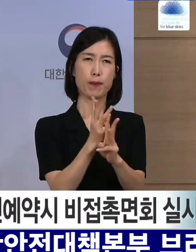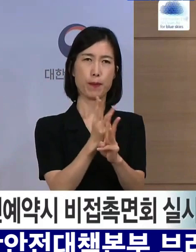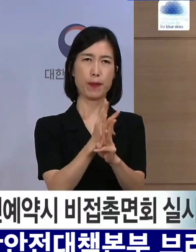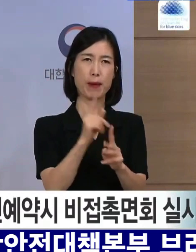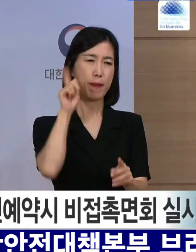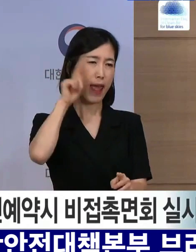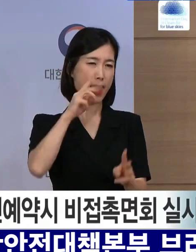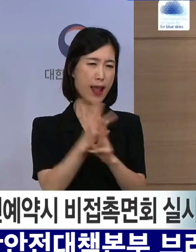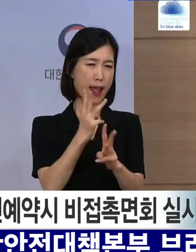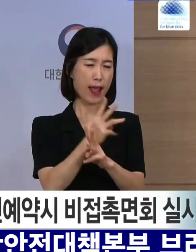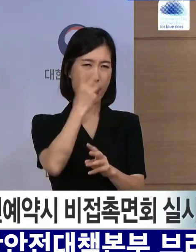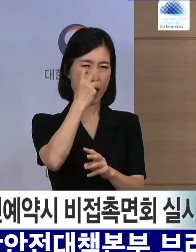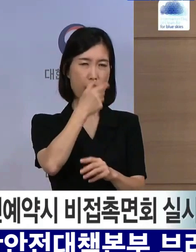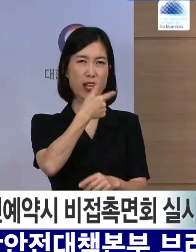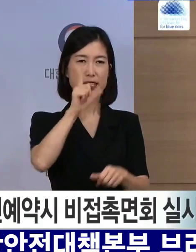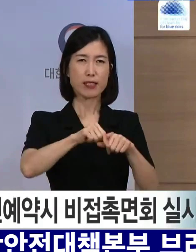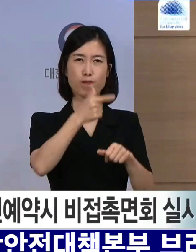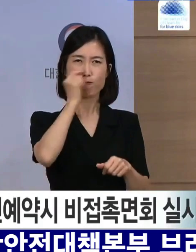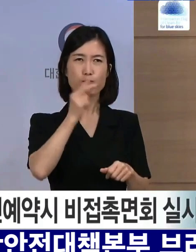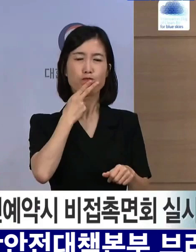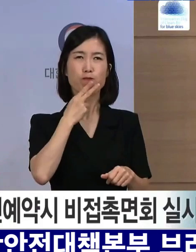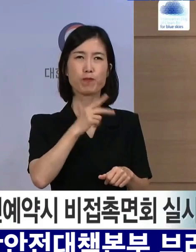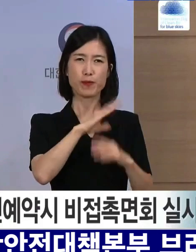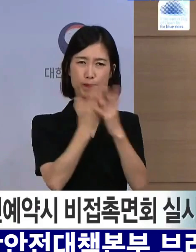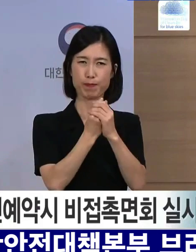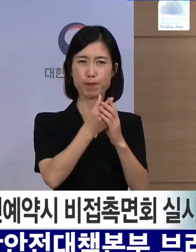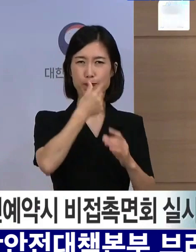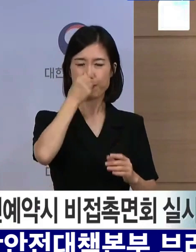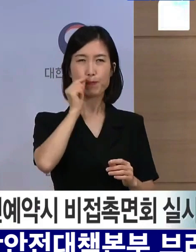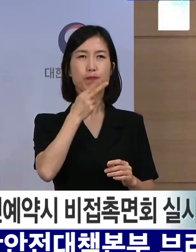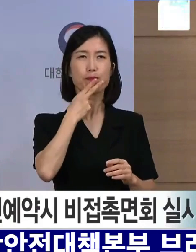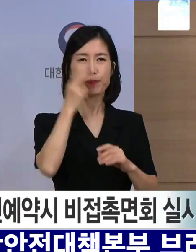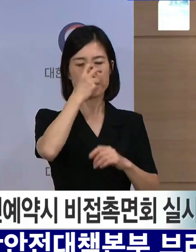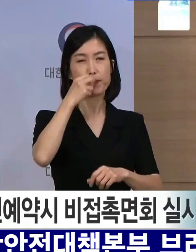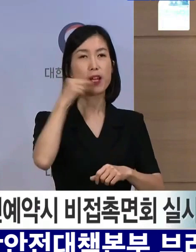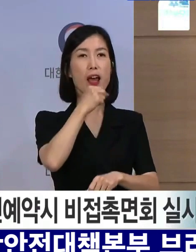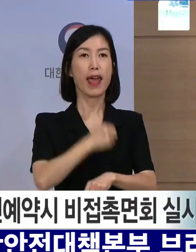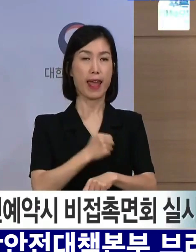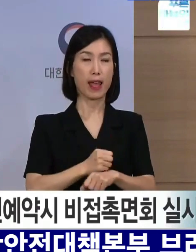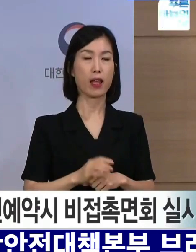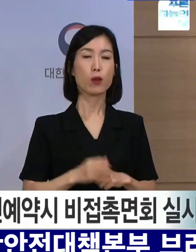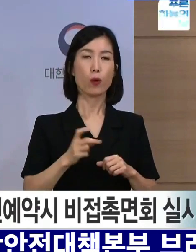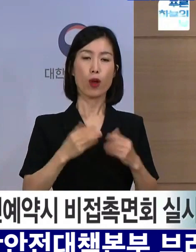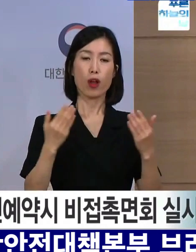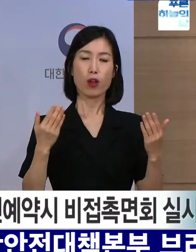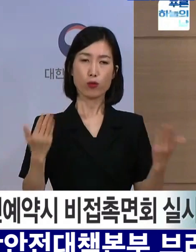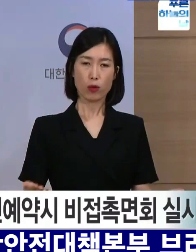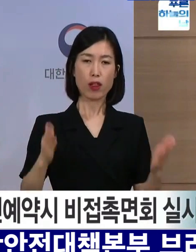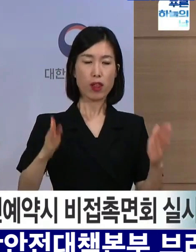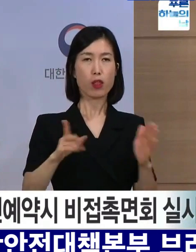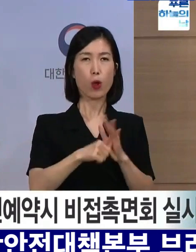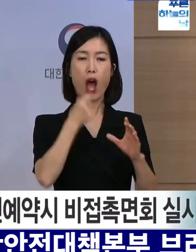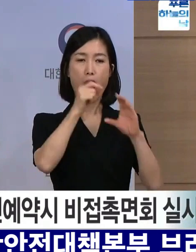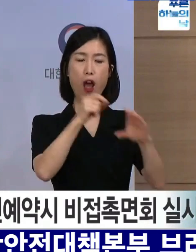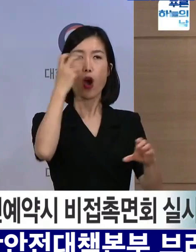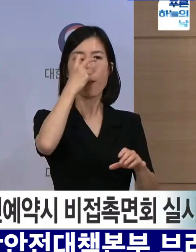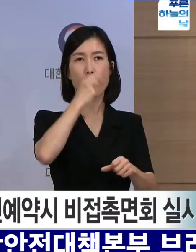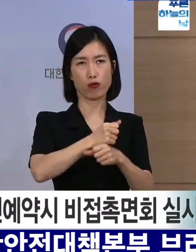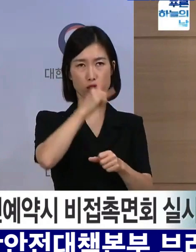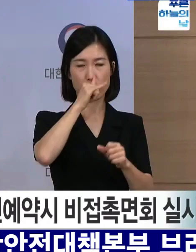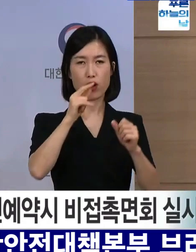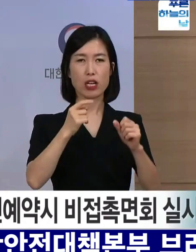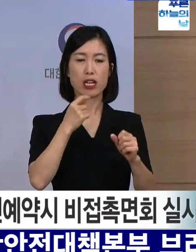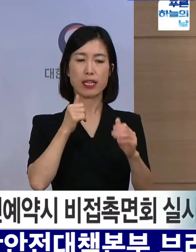빈틈없는 검역이 이루어지도록 하겠습니다. 연휴 기간에도 진단검사를 받을 수 있도록 이용